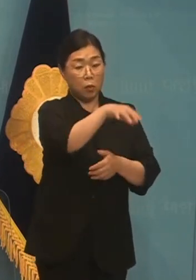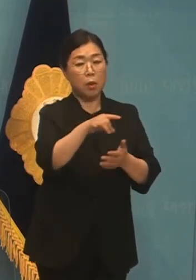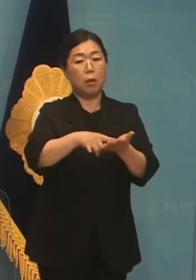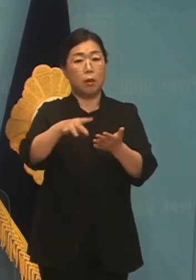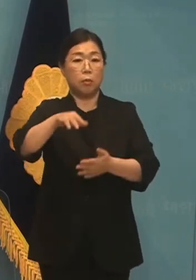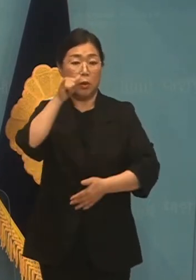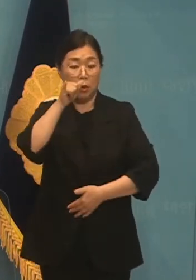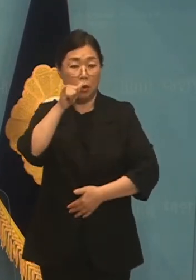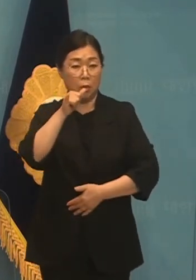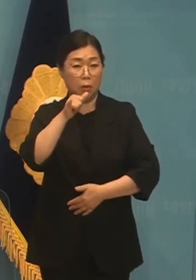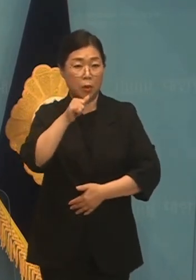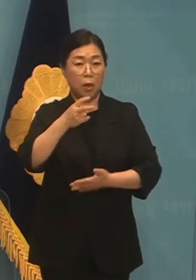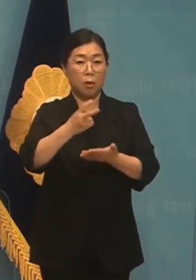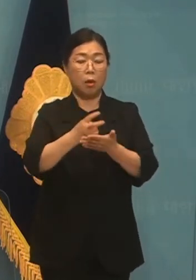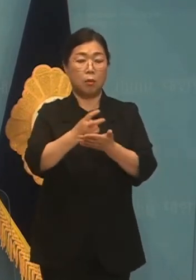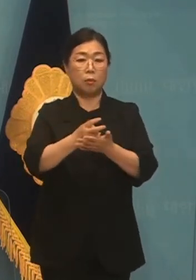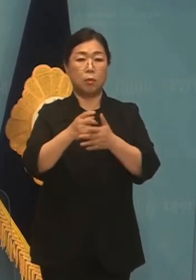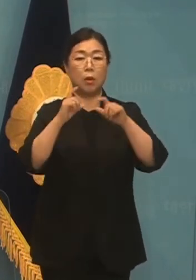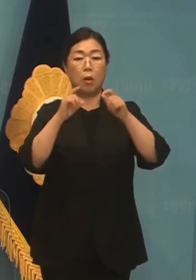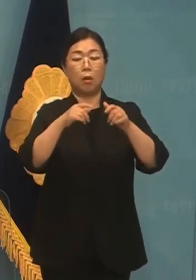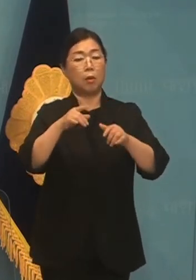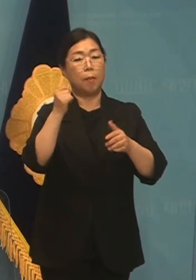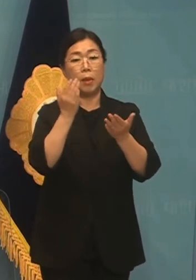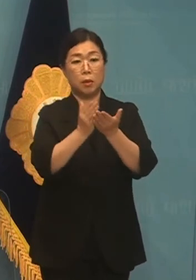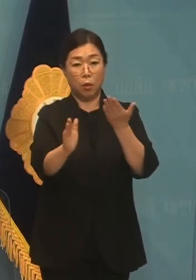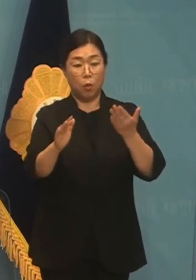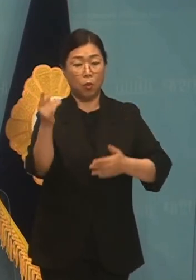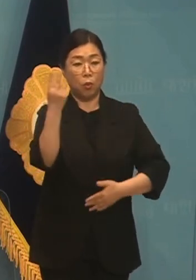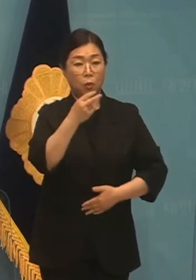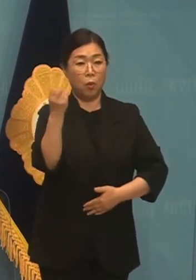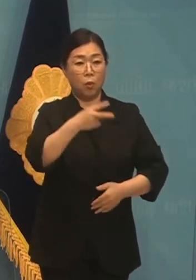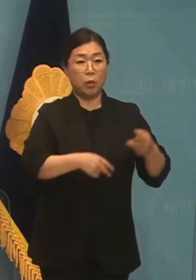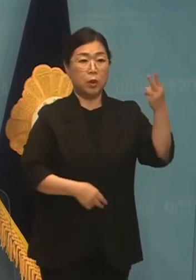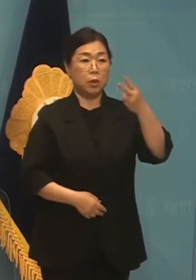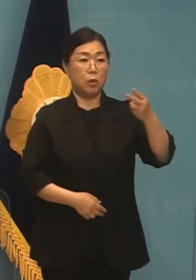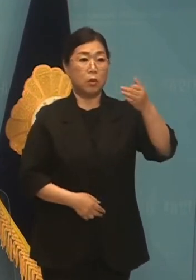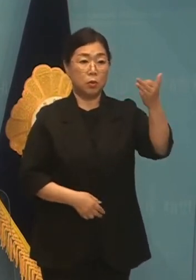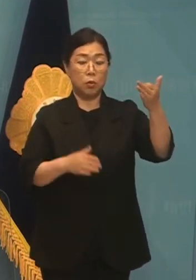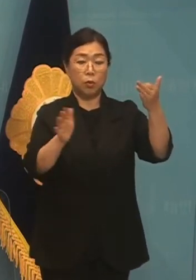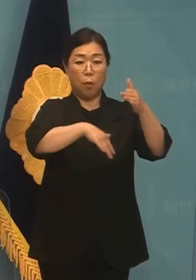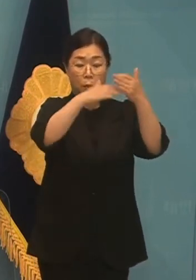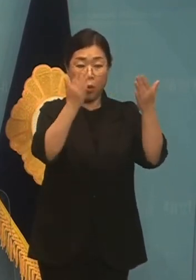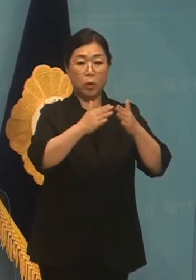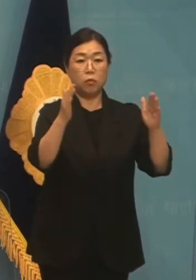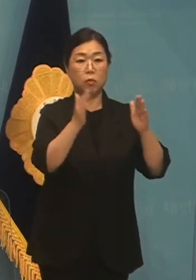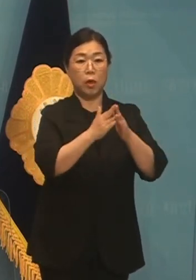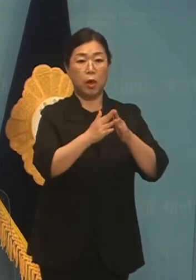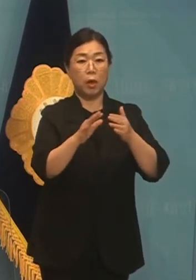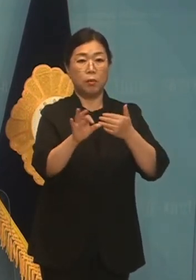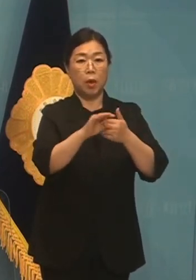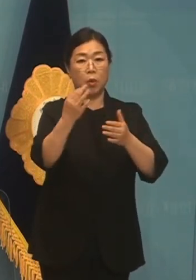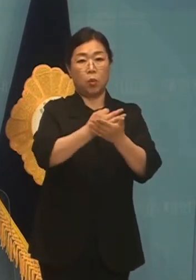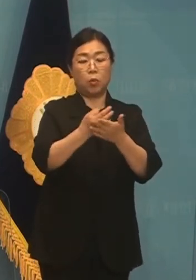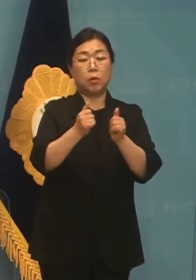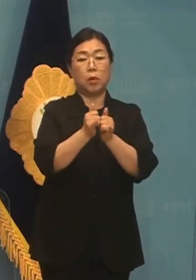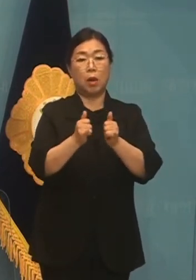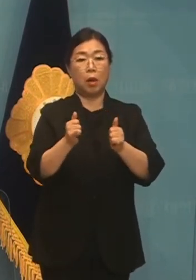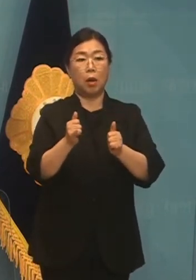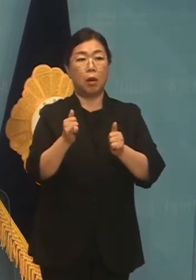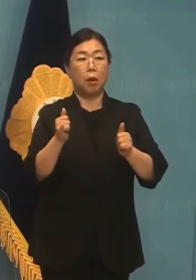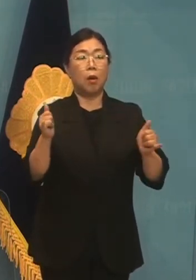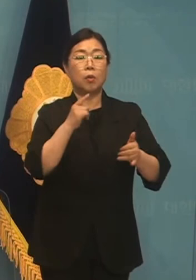세금이 있다는 조세 정의에서 없는 날 뿐만 아니라 2019년부터 모든 주택 임대 소득자에 대해